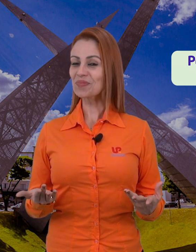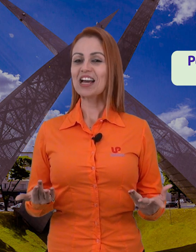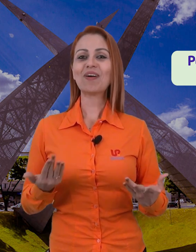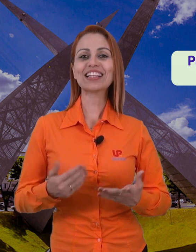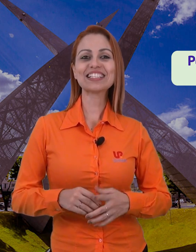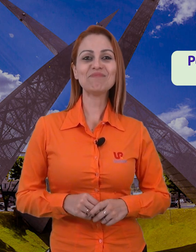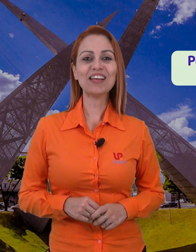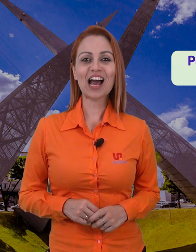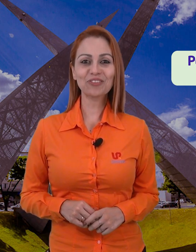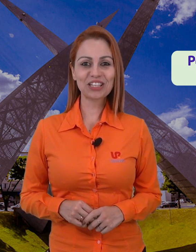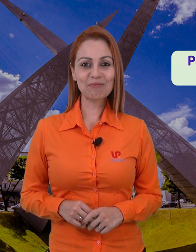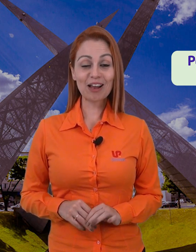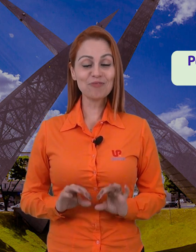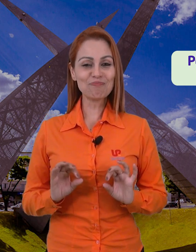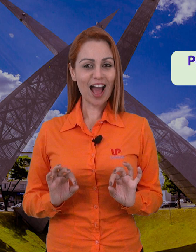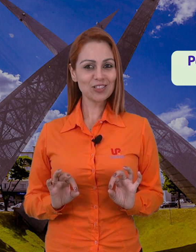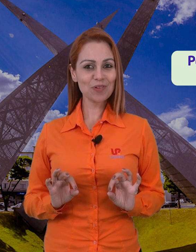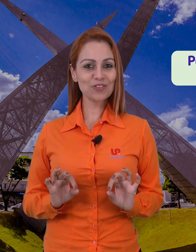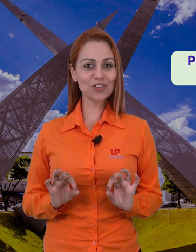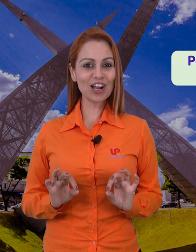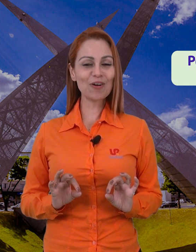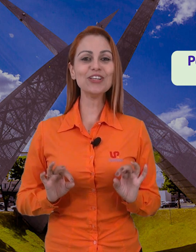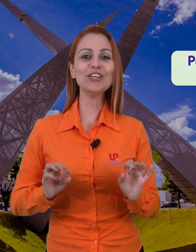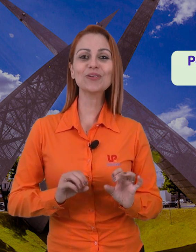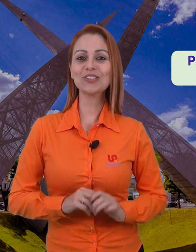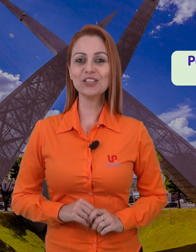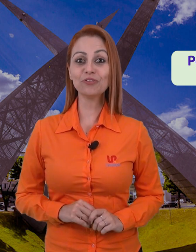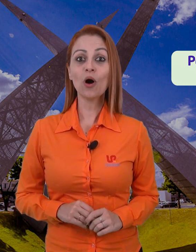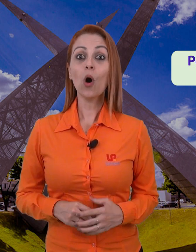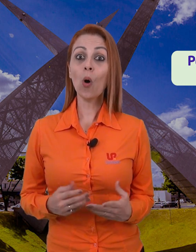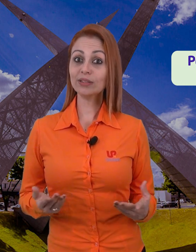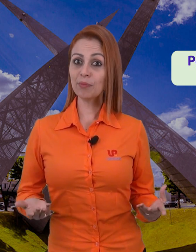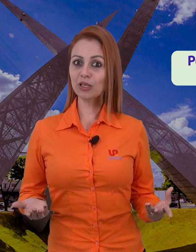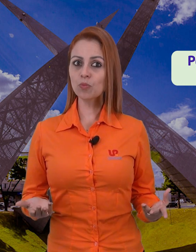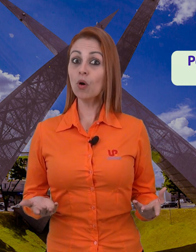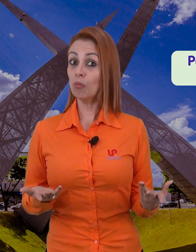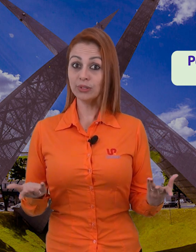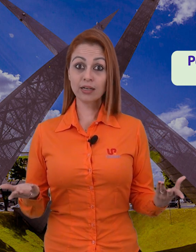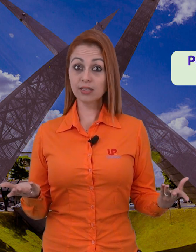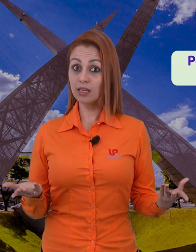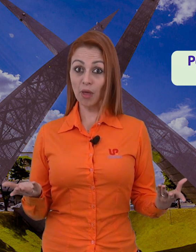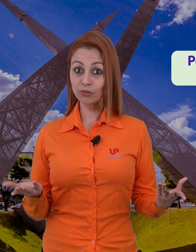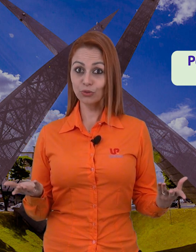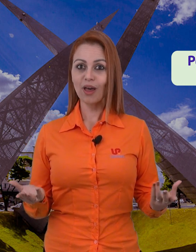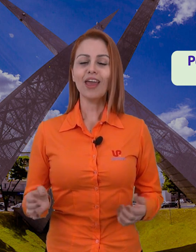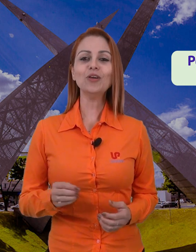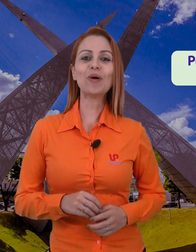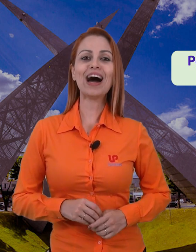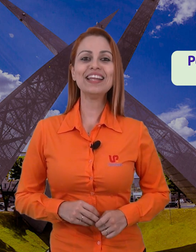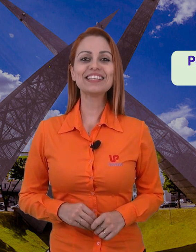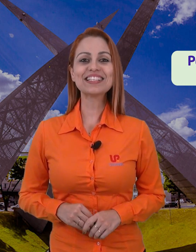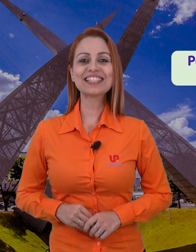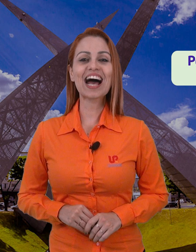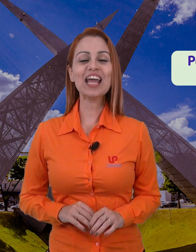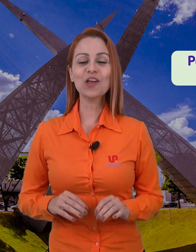para desempenhar um trabalho mais profissional e inclusivo ou até mesmo mudar de segmento em uma área que está em